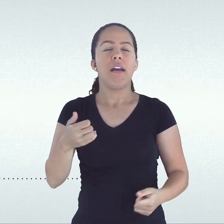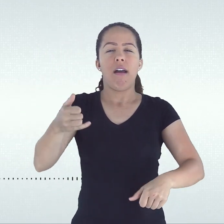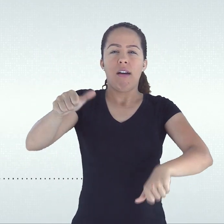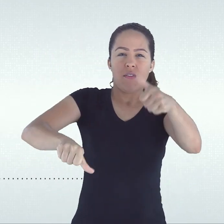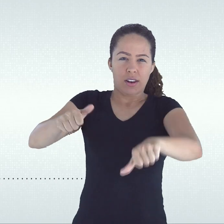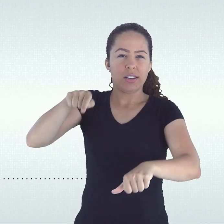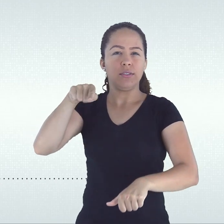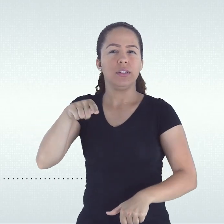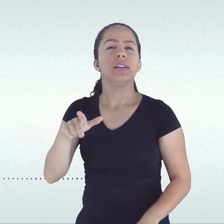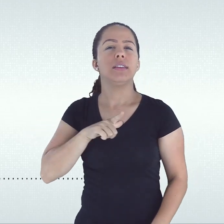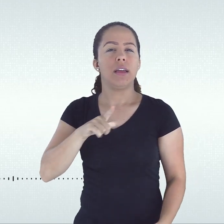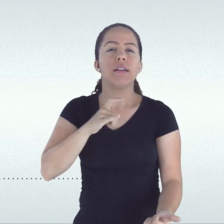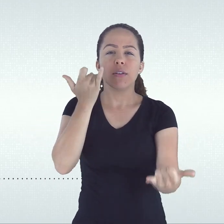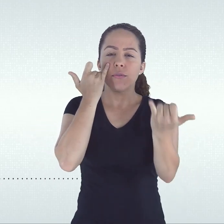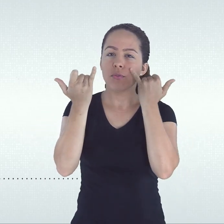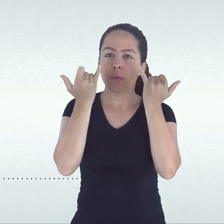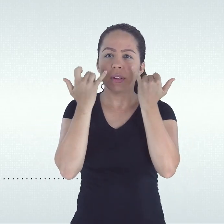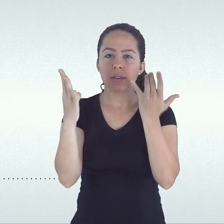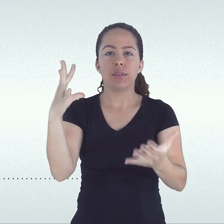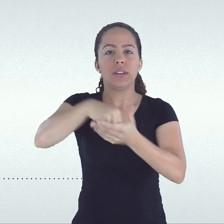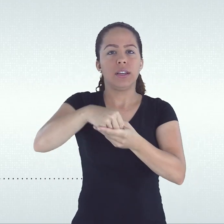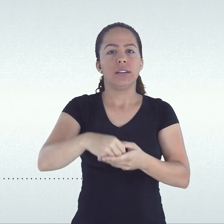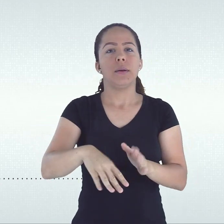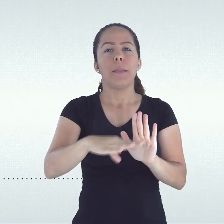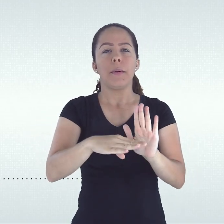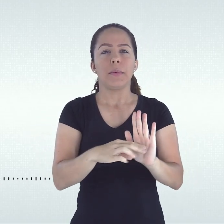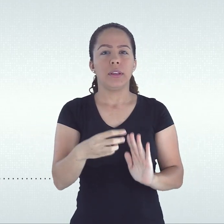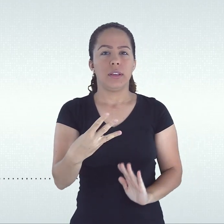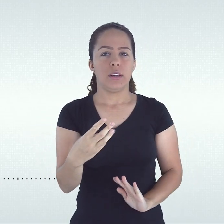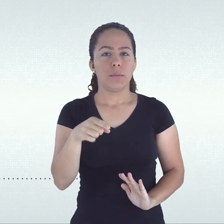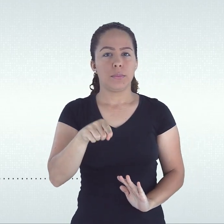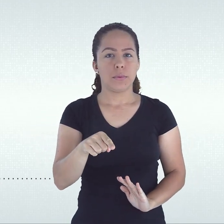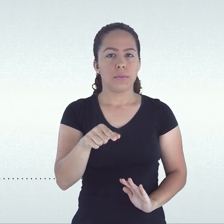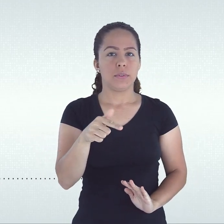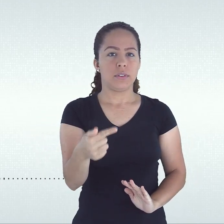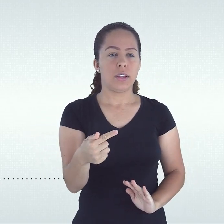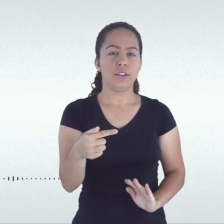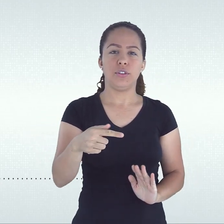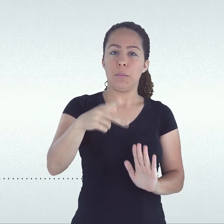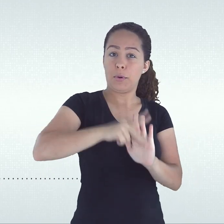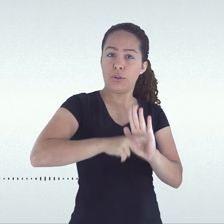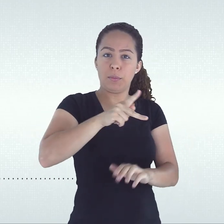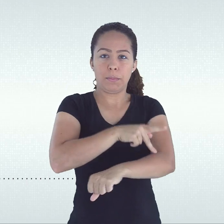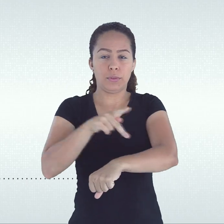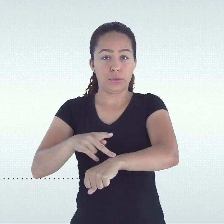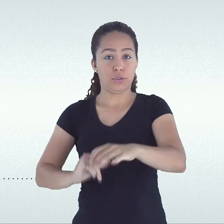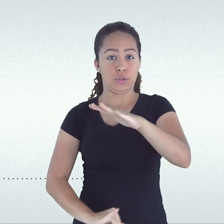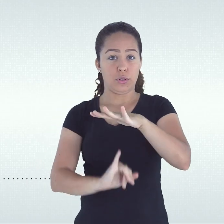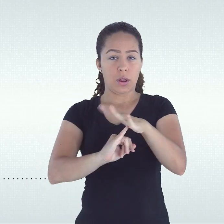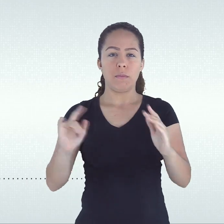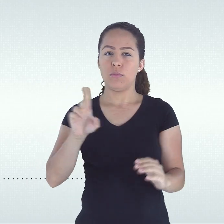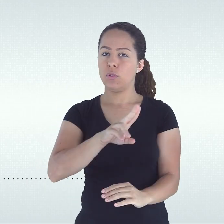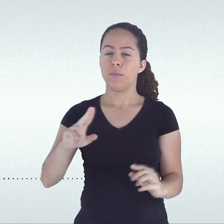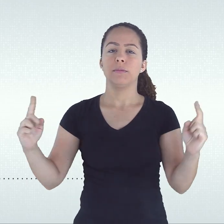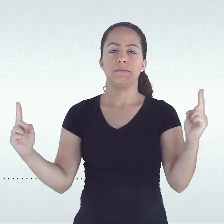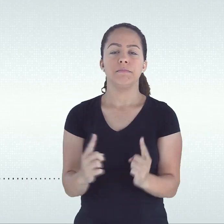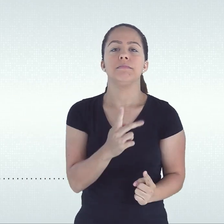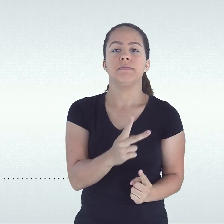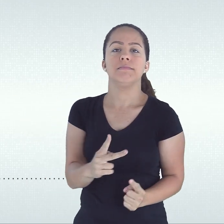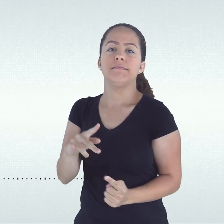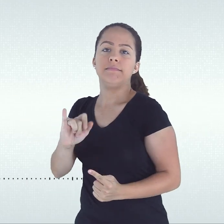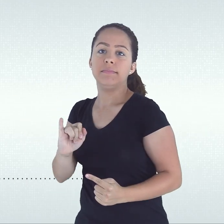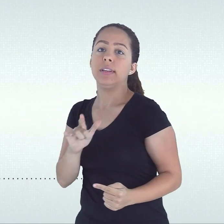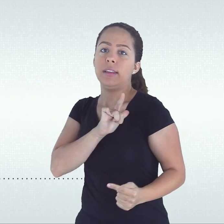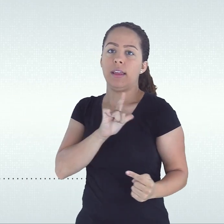Projeto Pedagógico Institucional, PPI, disponível no link posto neste audiobook. O